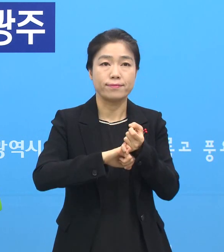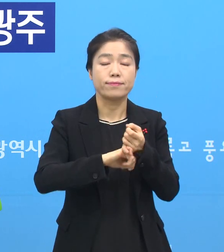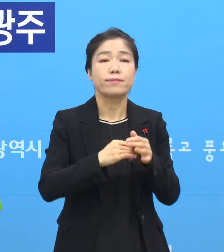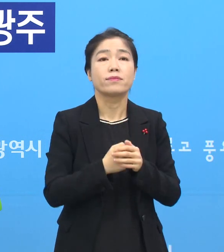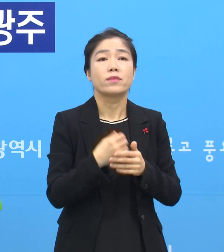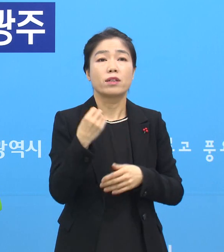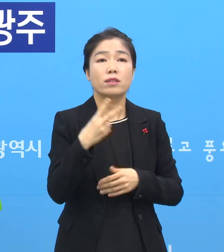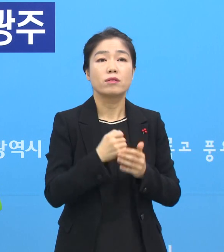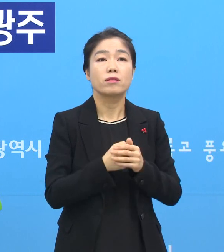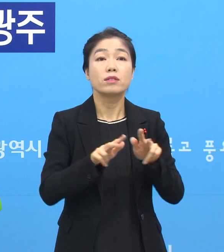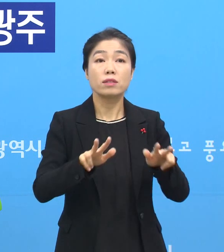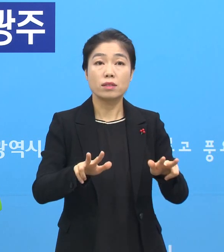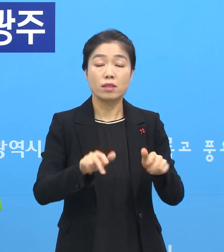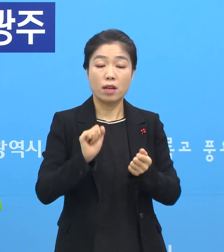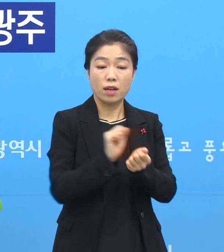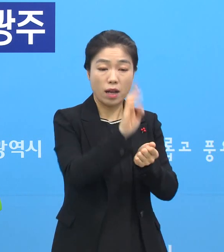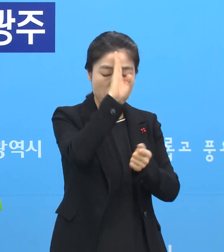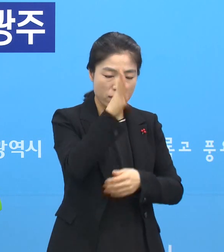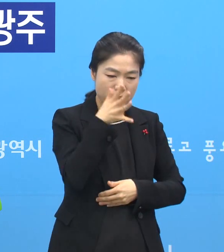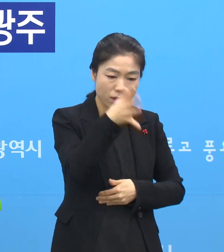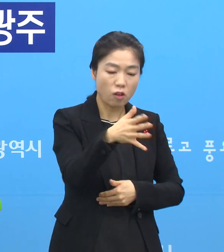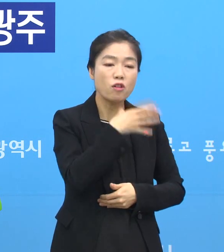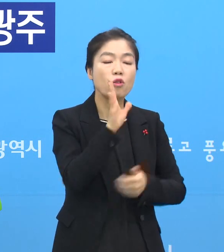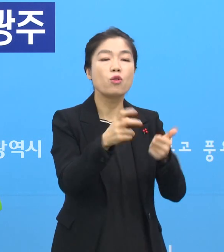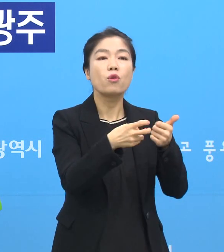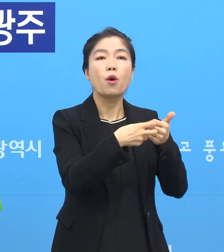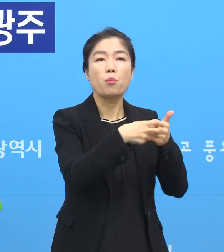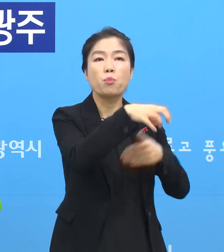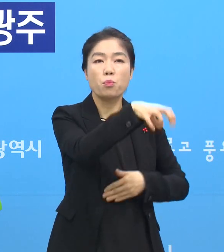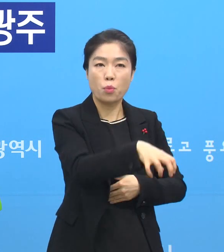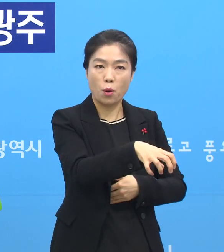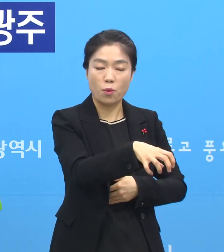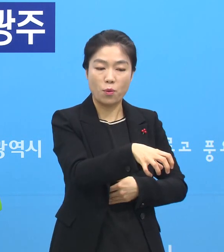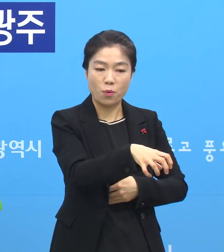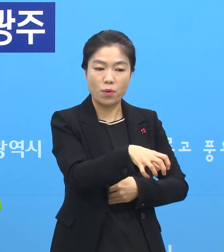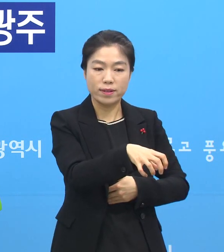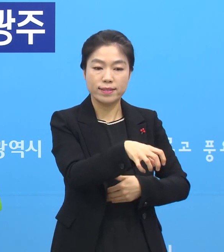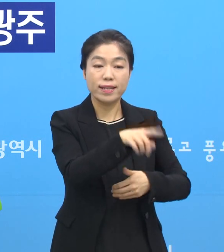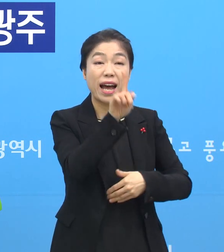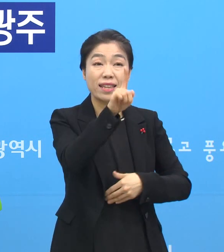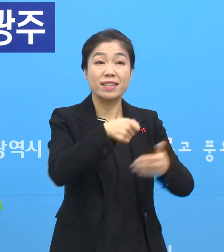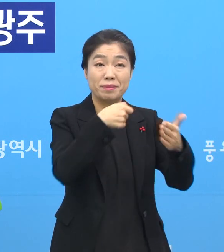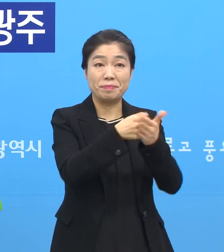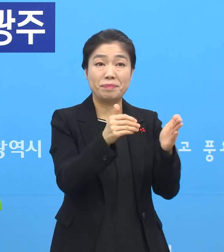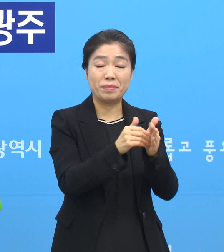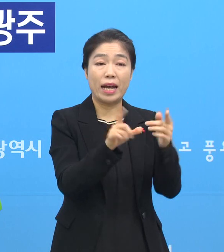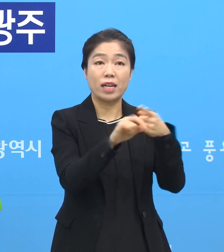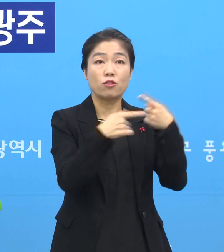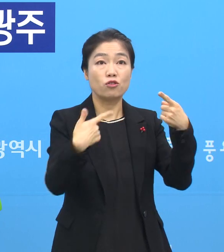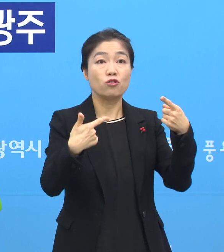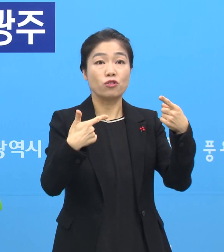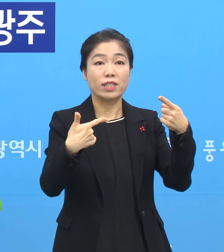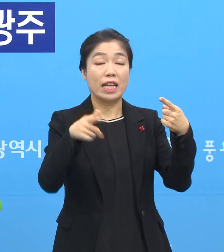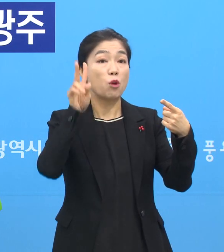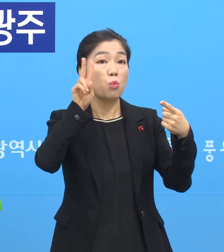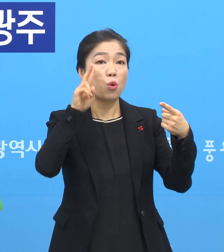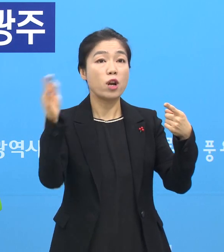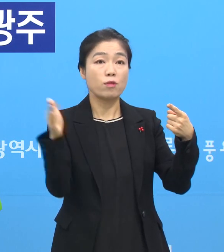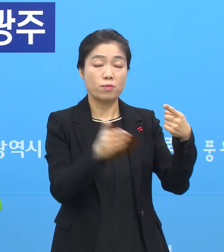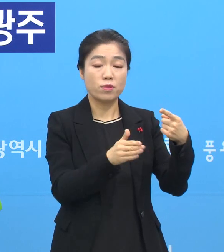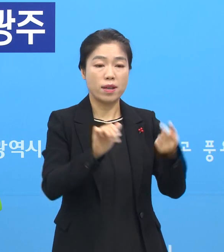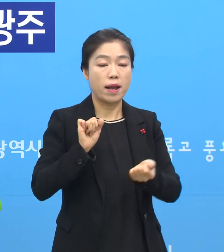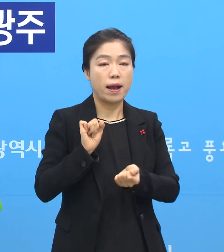또 한 가지는 저희들이 감염병 전담 요양병원을 지정을 했습니다. 그래서 1월 6일 내일 모레부터는